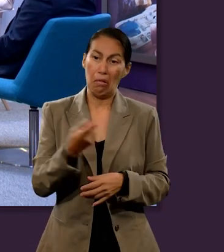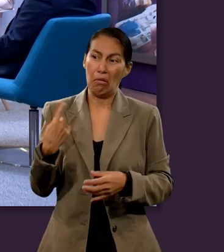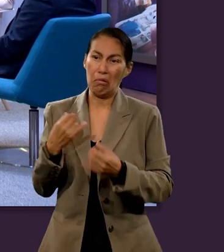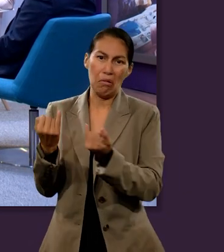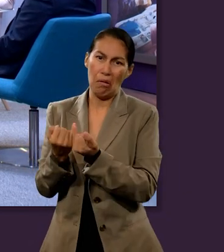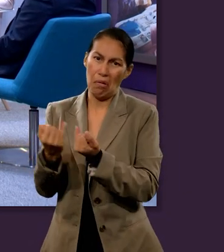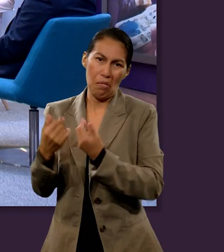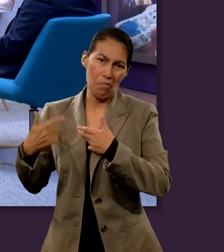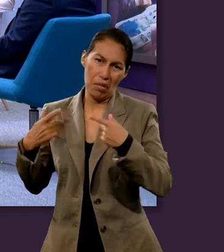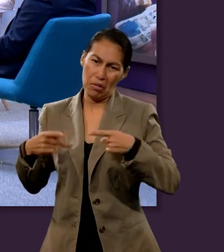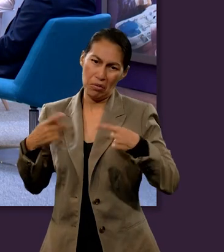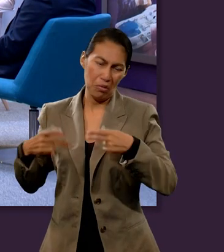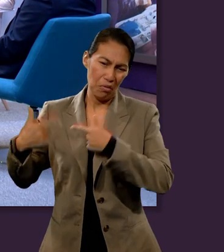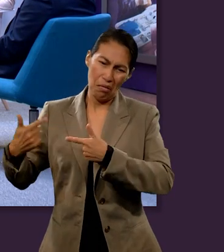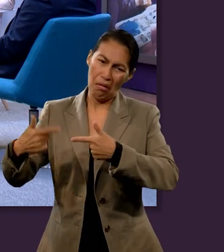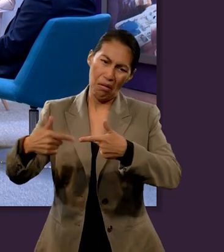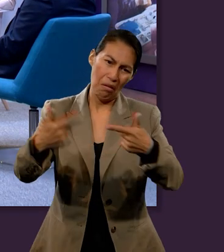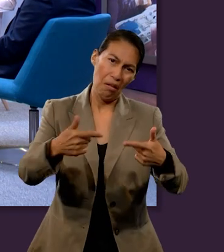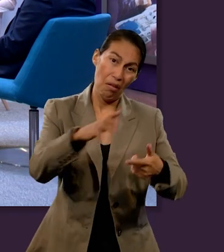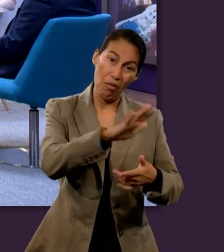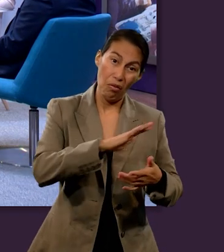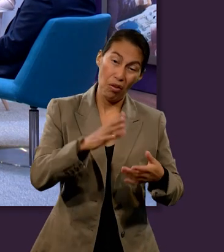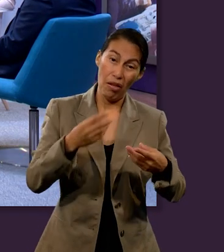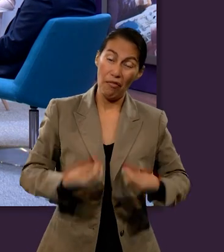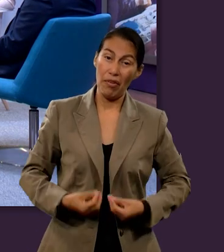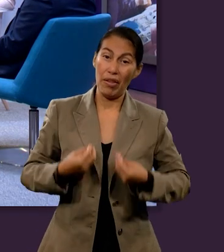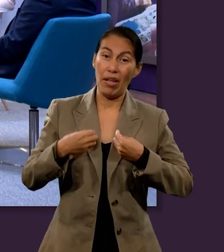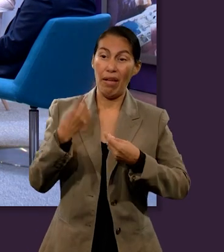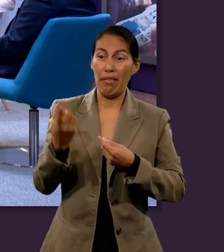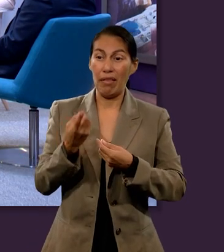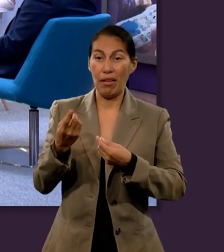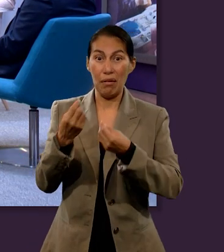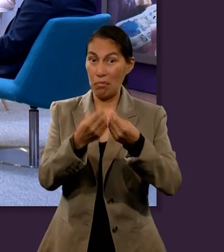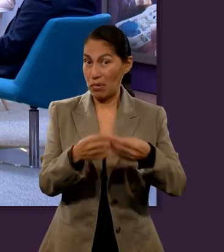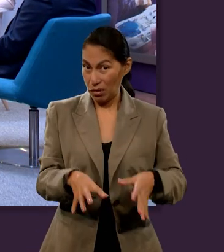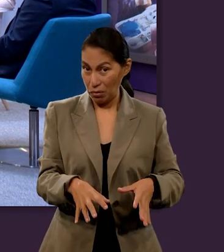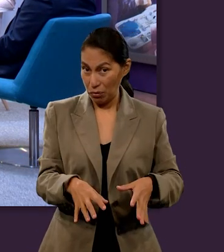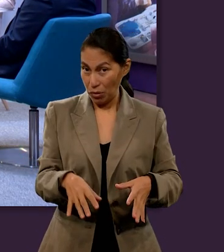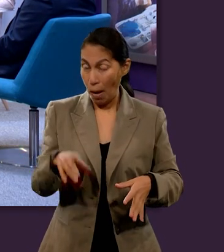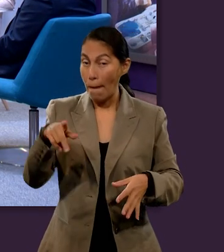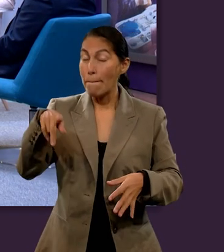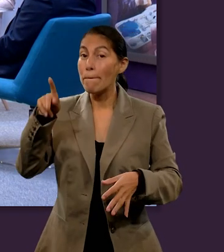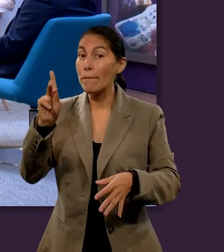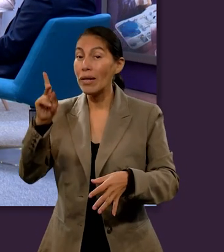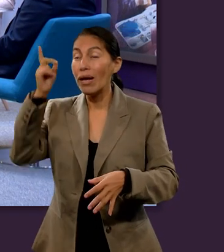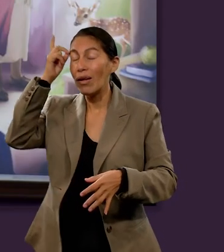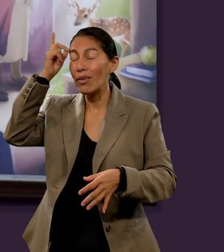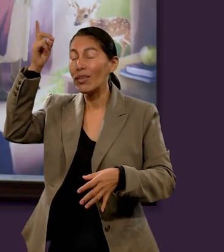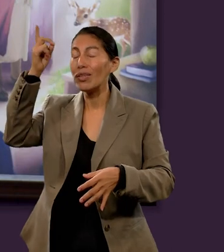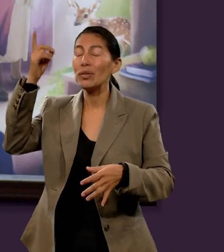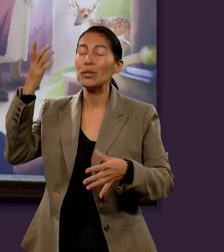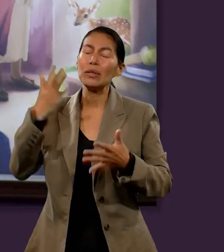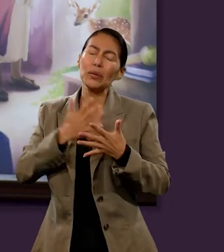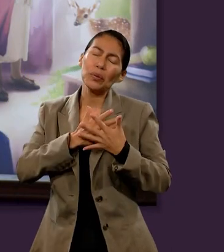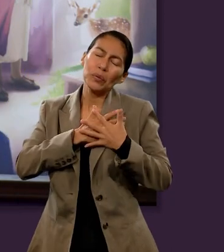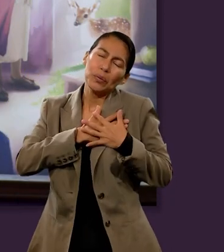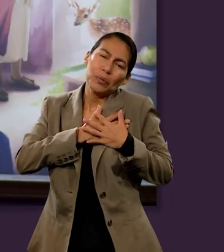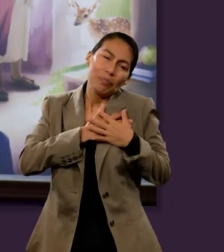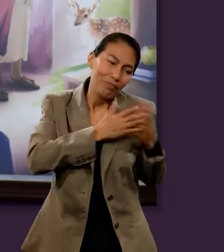arrastraron a nosotros en esto, a la humanidad hasta el día de hoy. Sin embargo, el Señor ideó un plan, que es el que acabamos de